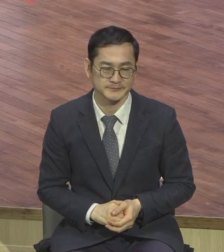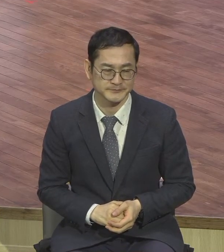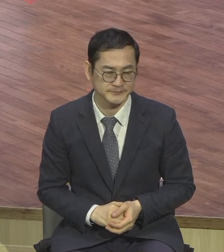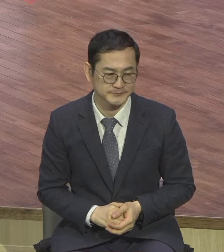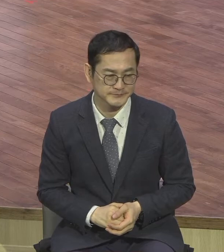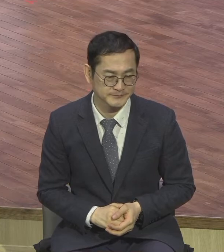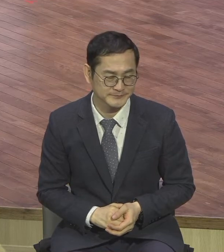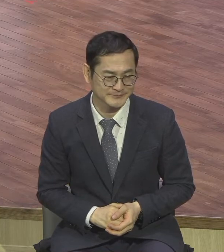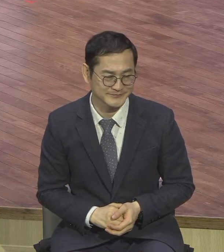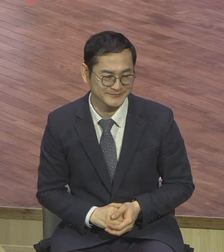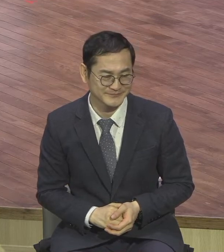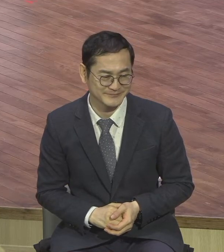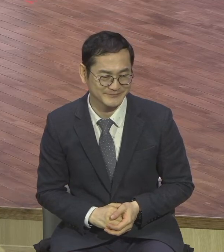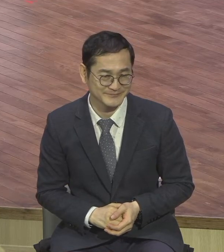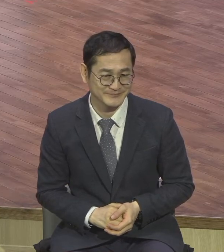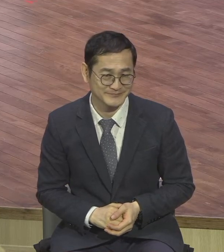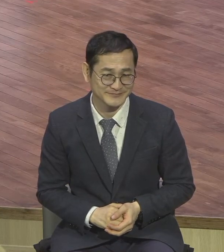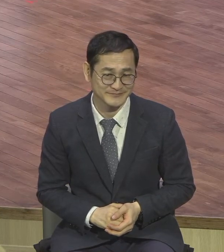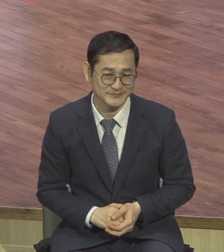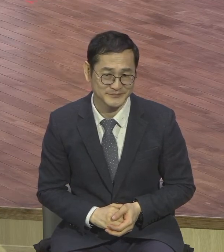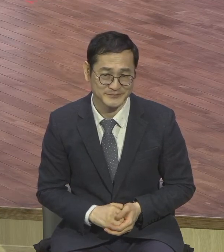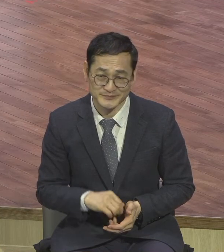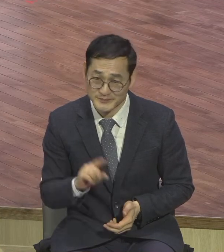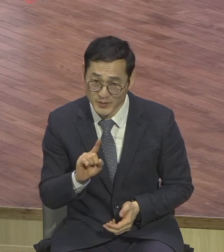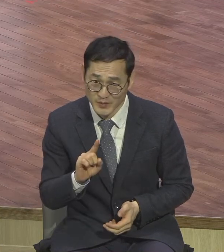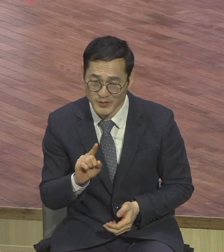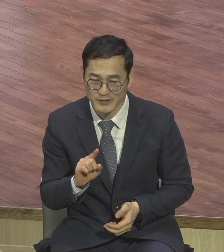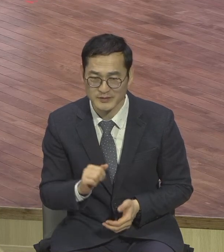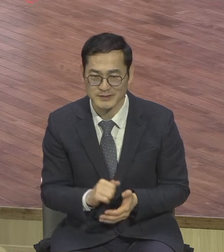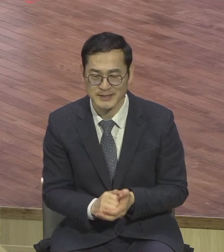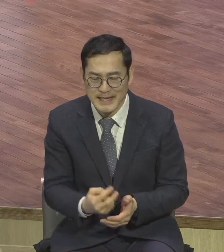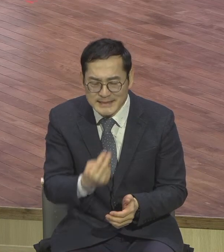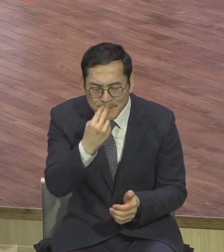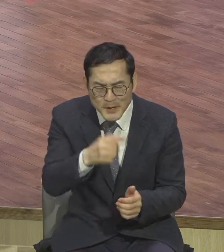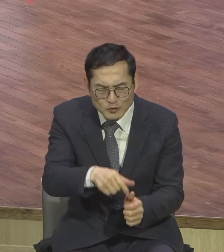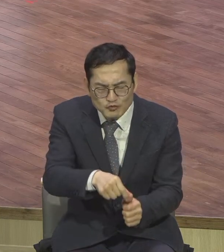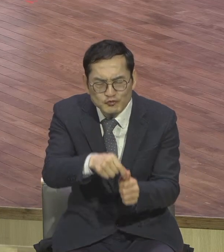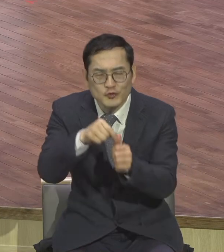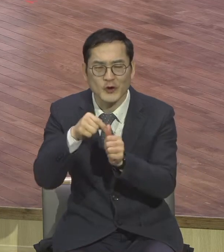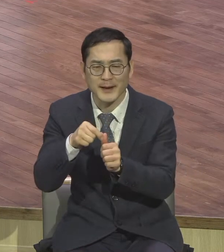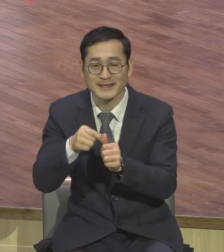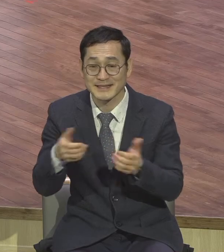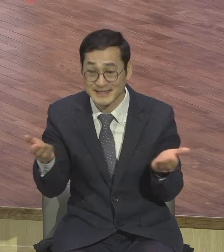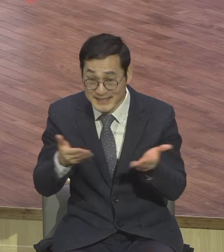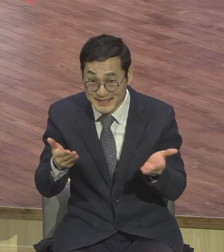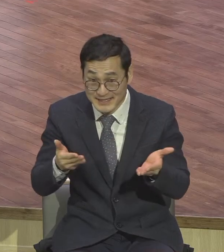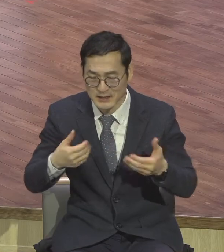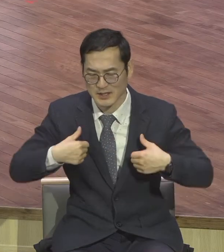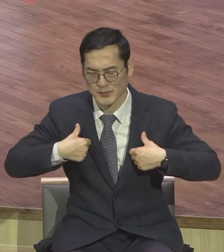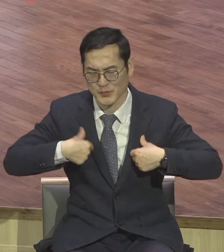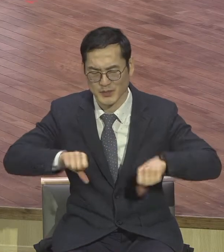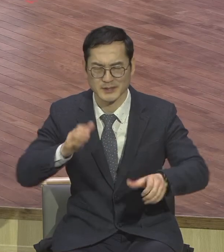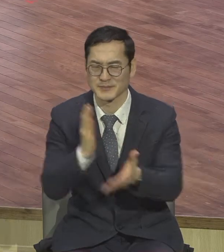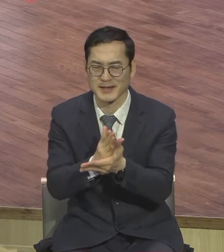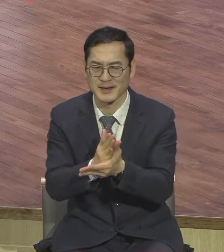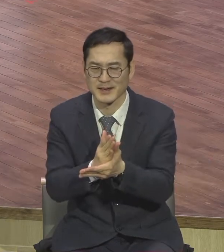무슨 말입니까 항상 생명 살리는 이 일에 포커스를 맞추라는 얘기예요